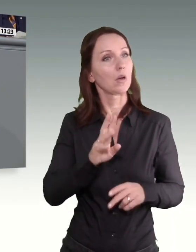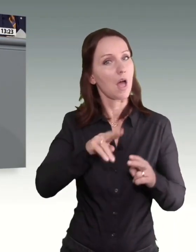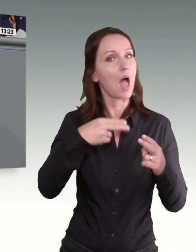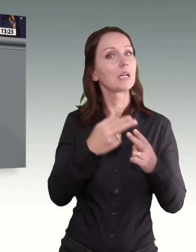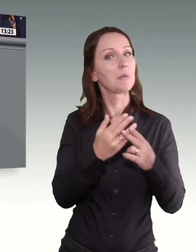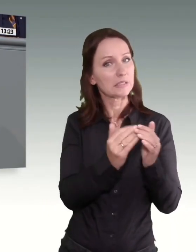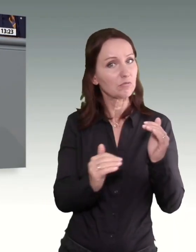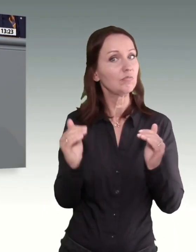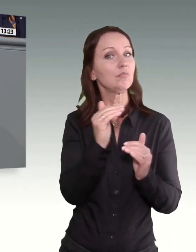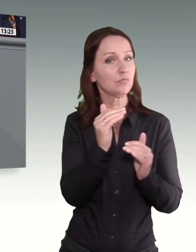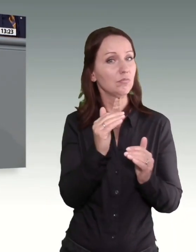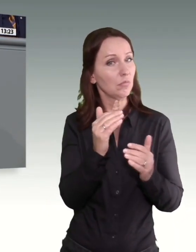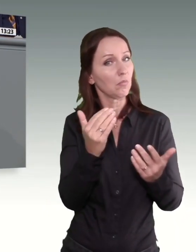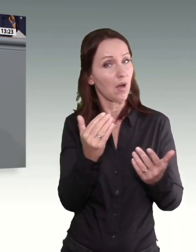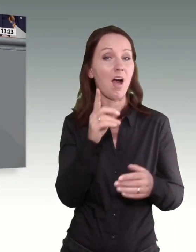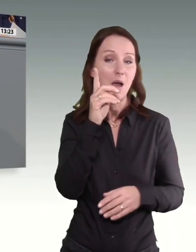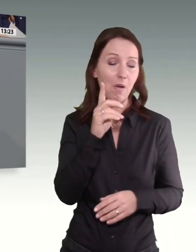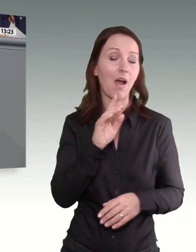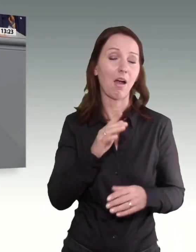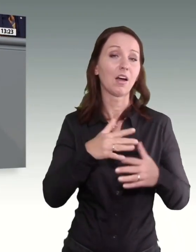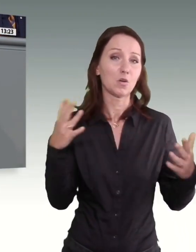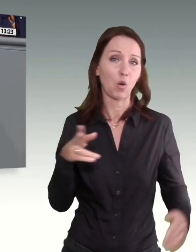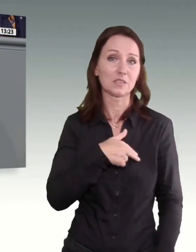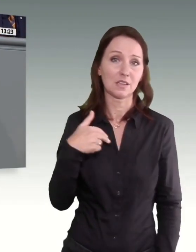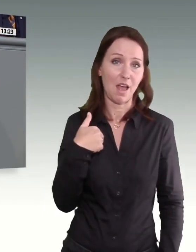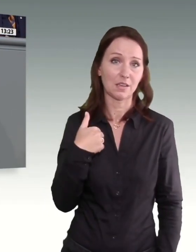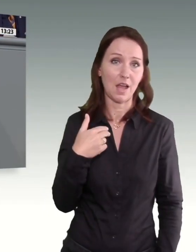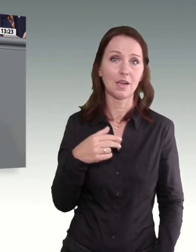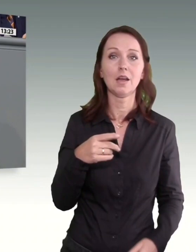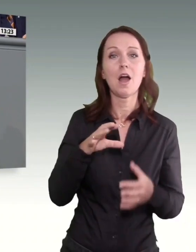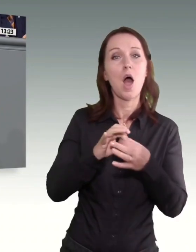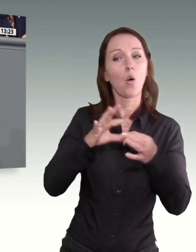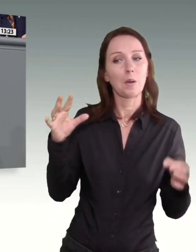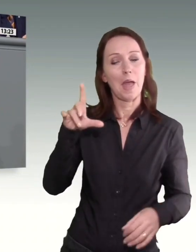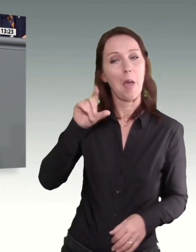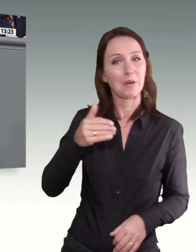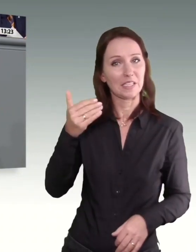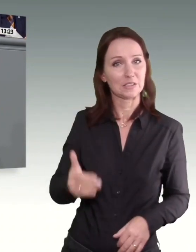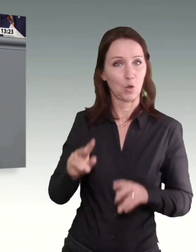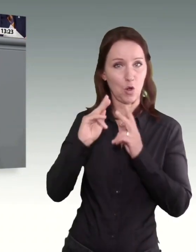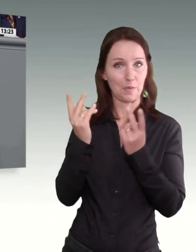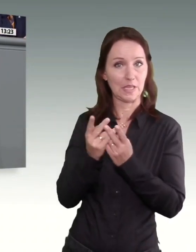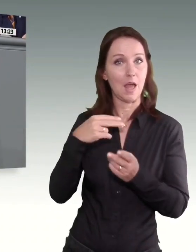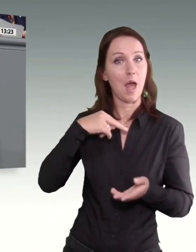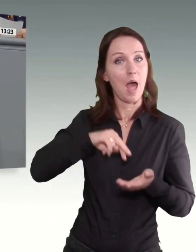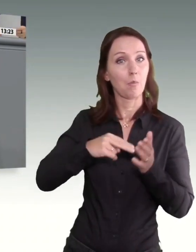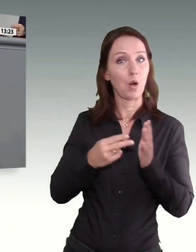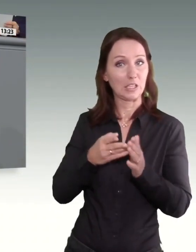Nachteil. Ein politischer Eingriff in die Arbeit der unabhängigen Mindestlohnkommission birgt das Risiko eines politischen